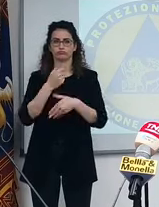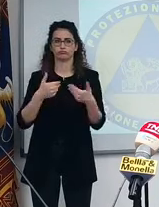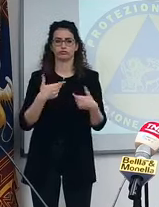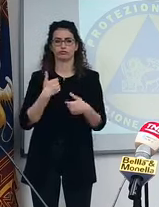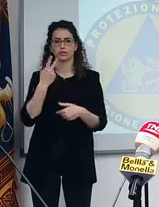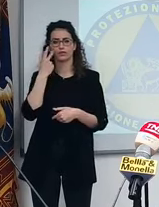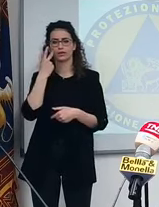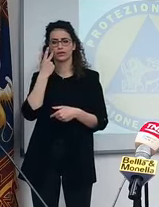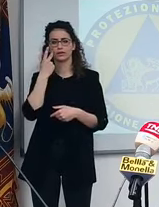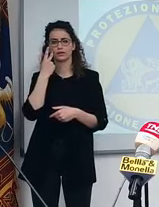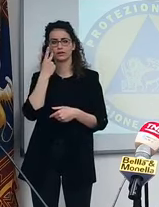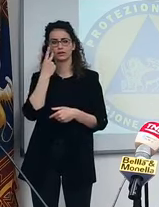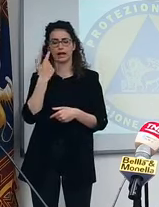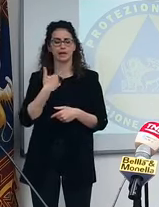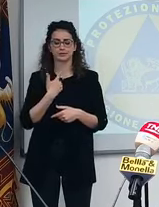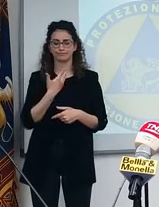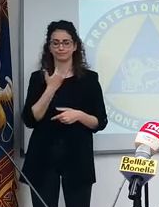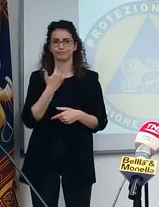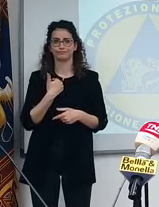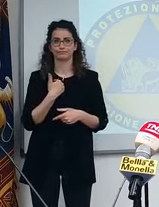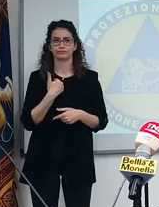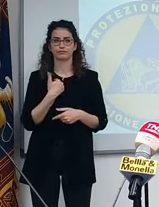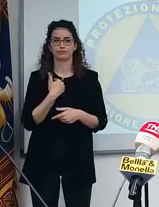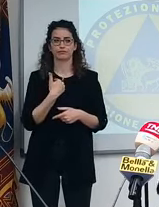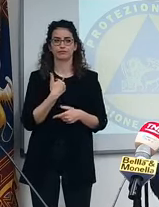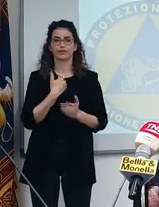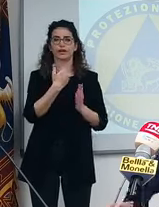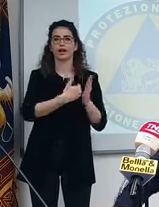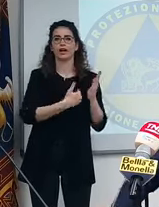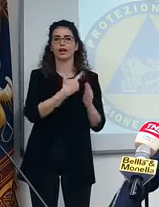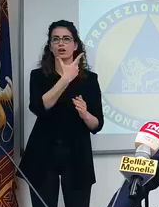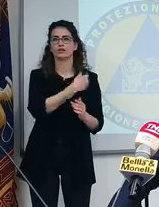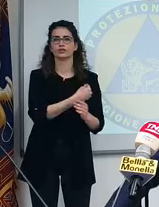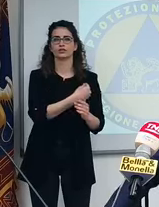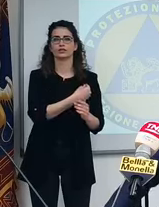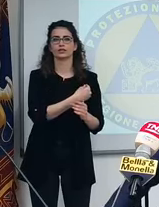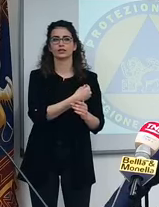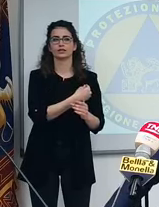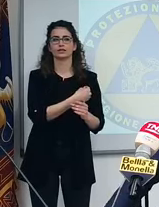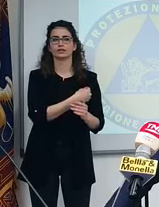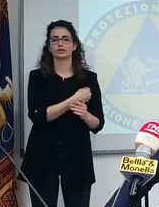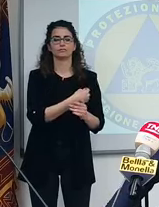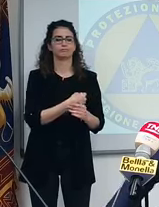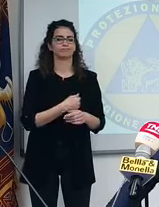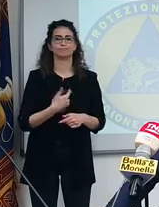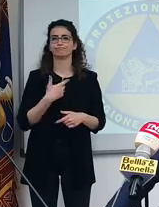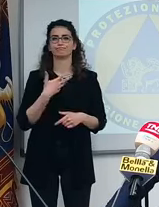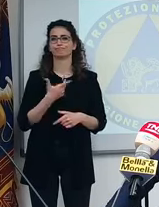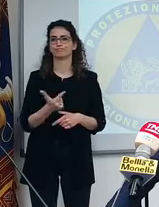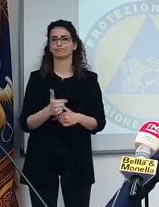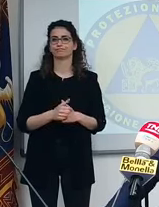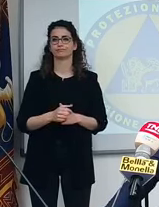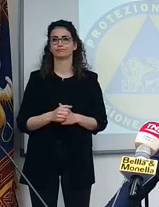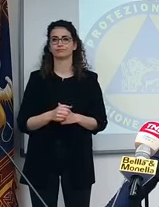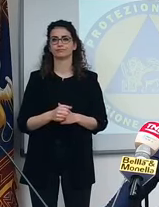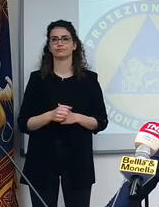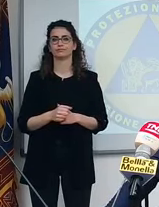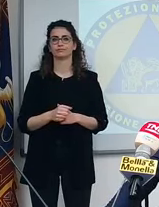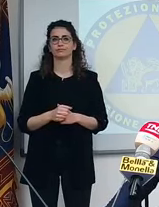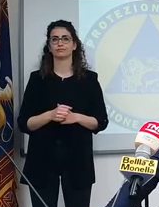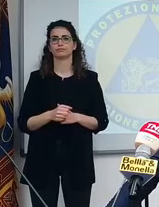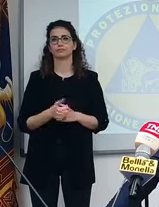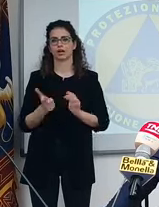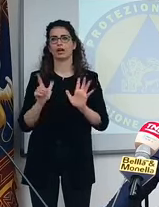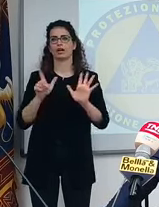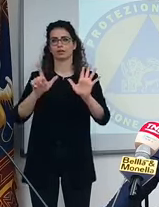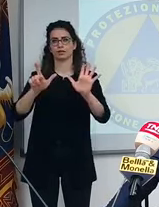stavo vedendo, ma non ce l'ho, il report dei vaccini, così vi dicevo anche due da, non ce l'ho. Però insomma, dalla